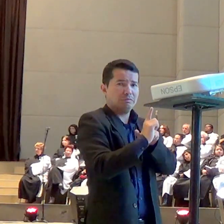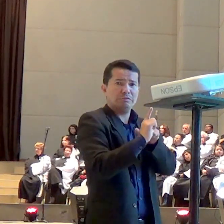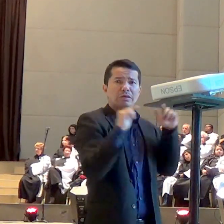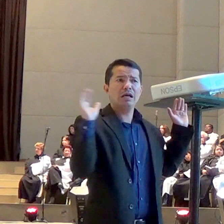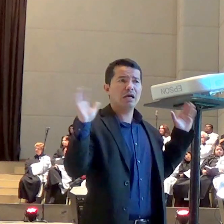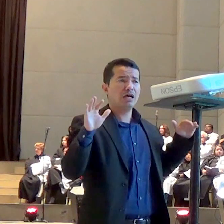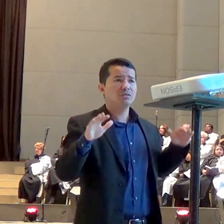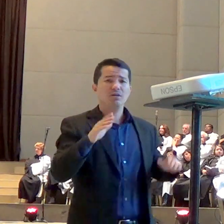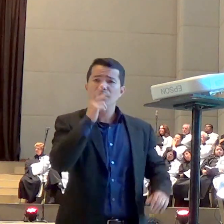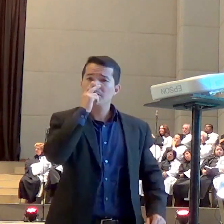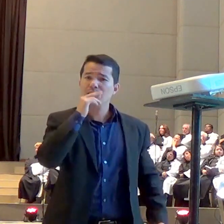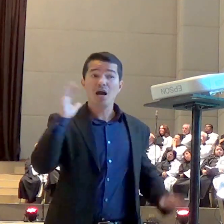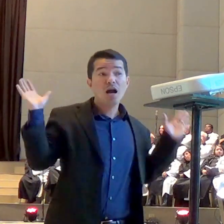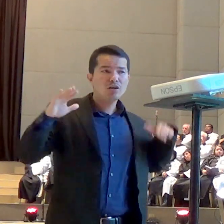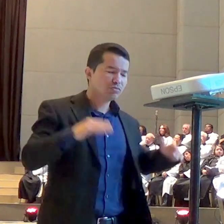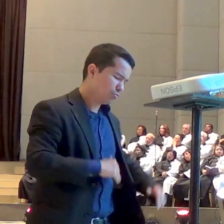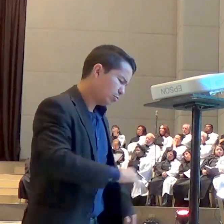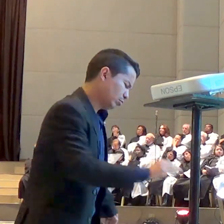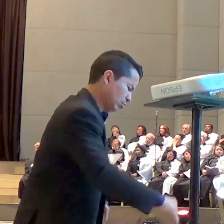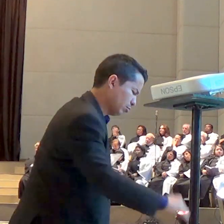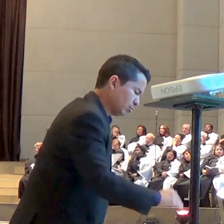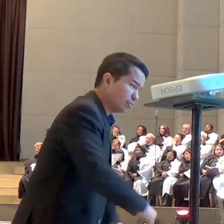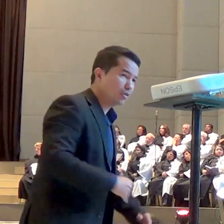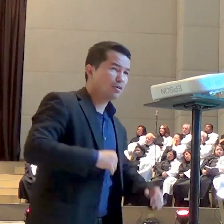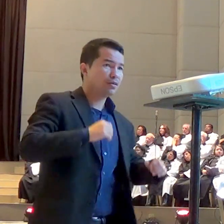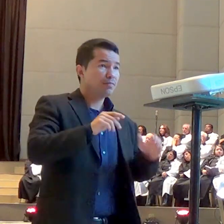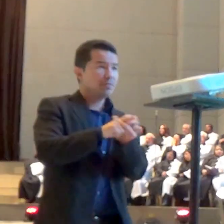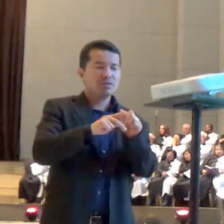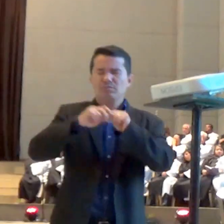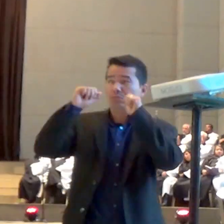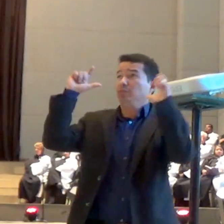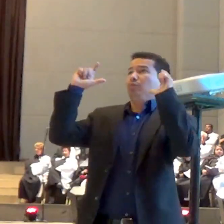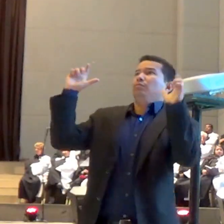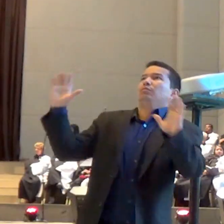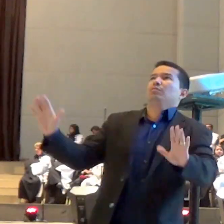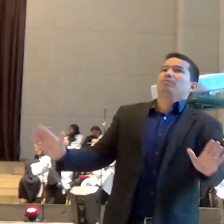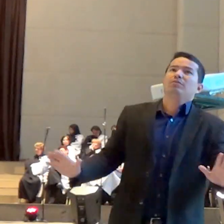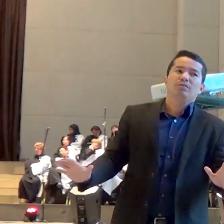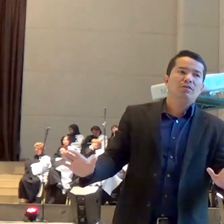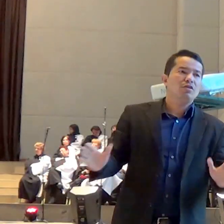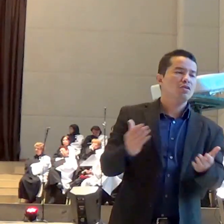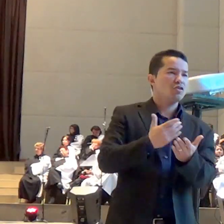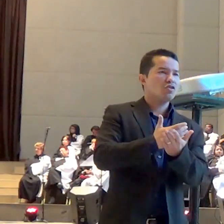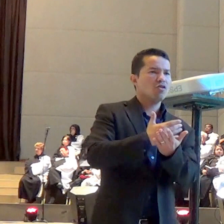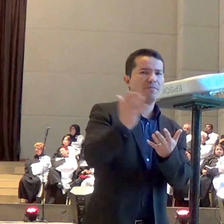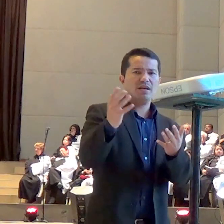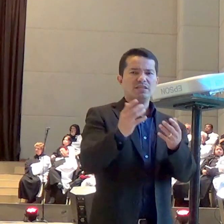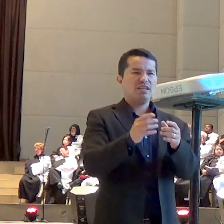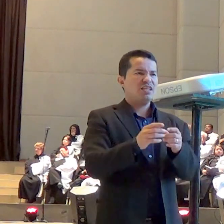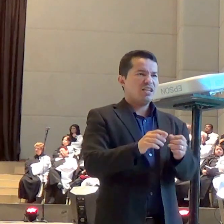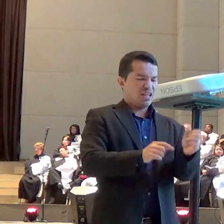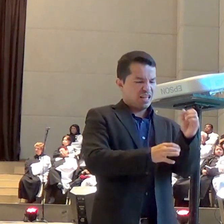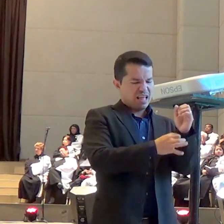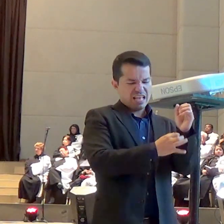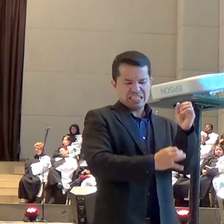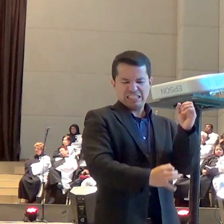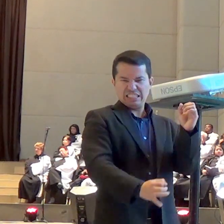lá acorda Pedro Pedro está dormindo ele acorda e poderosamente as algemas caem das suas